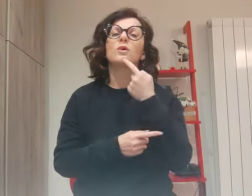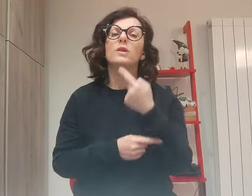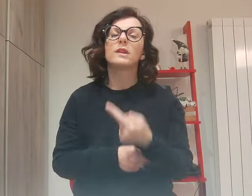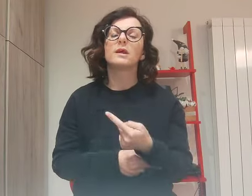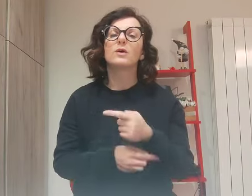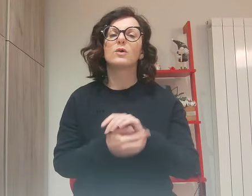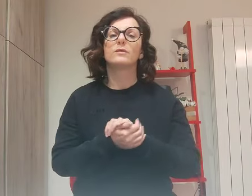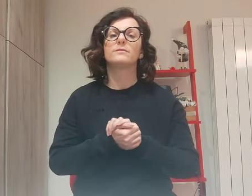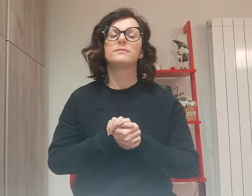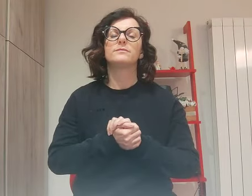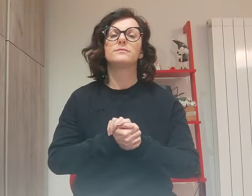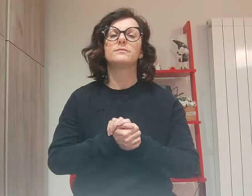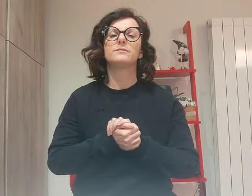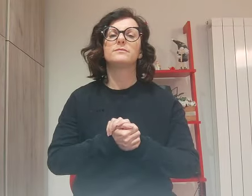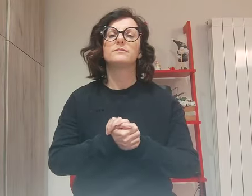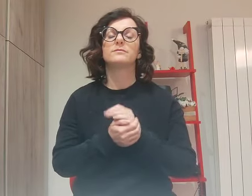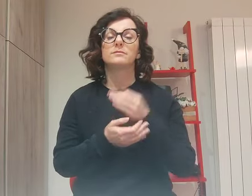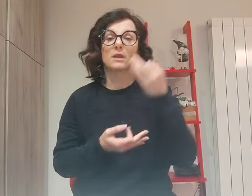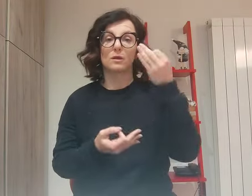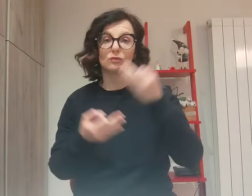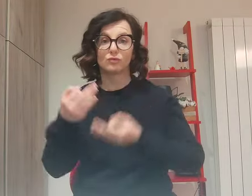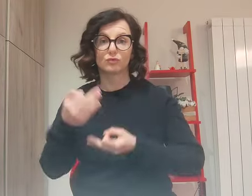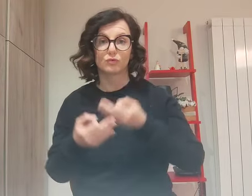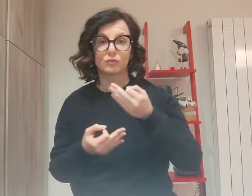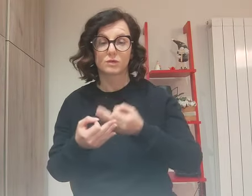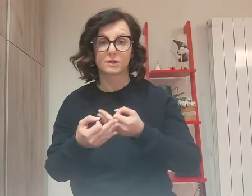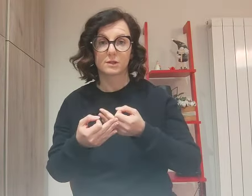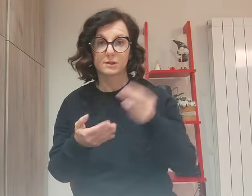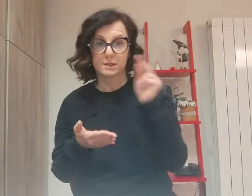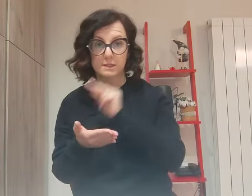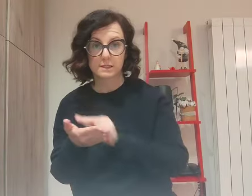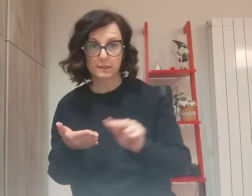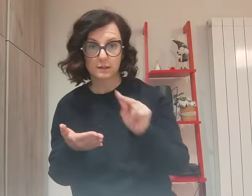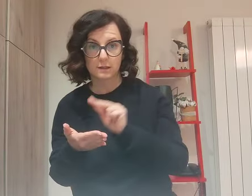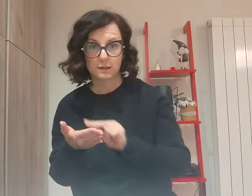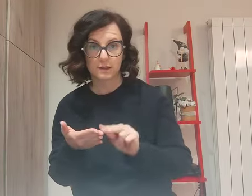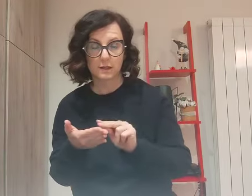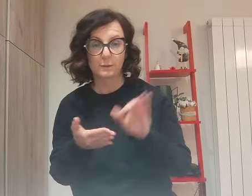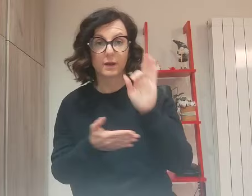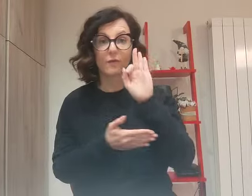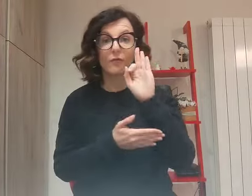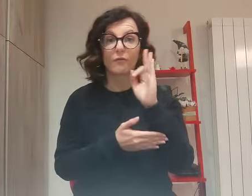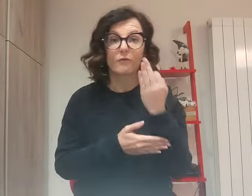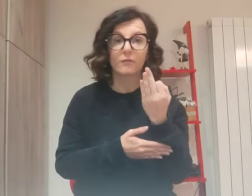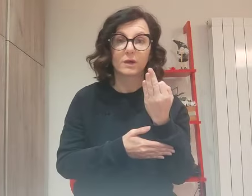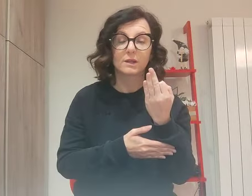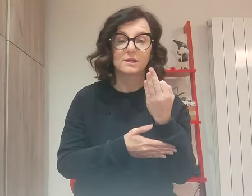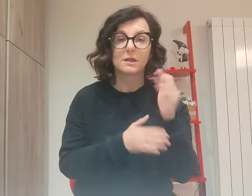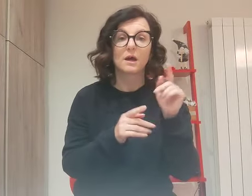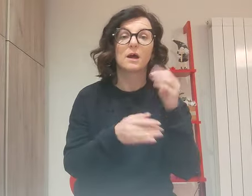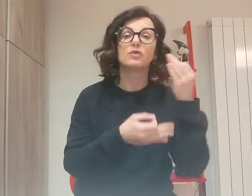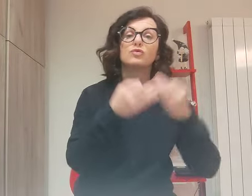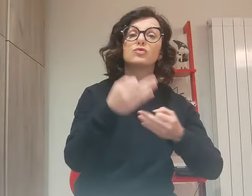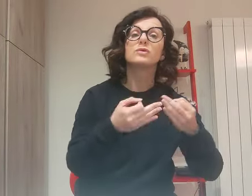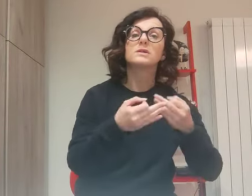Se la vostra giustizia non supererà quella degli iscrivi e dei farisei